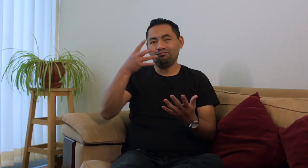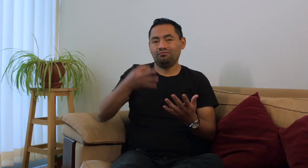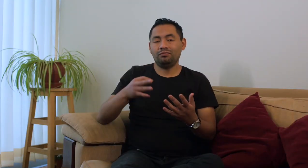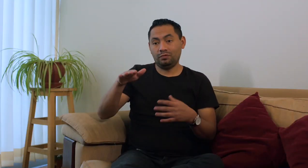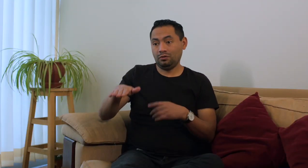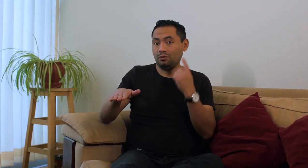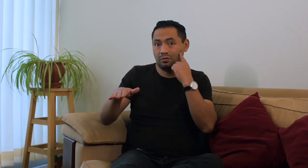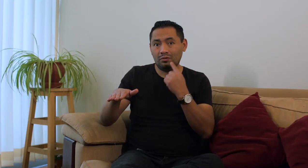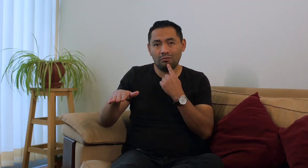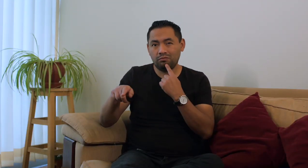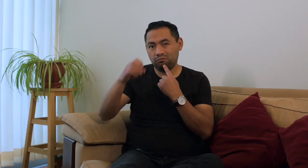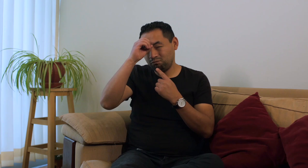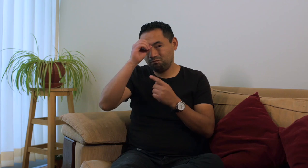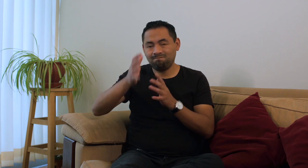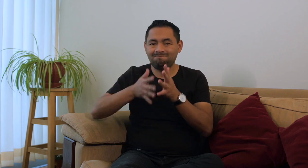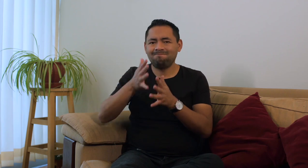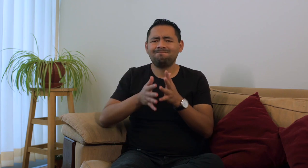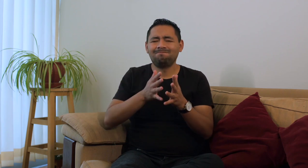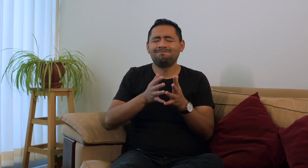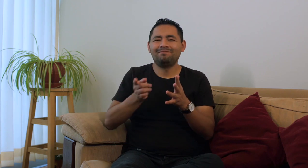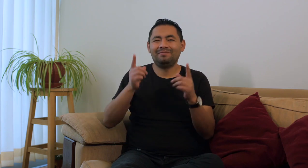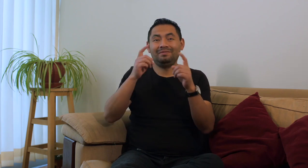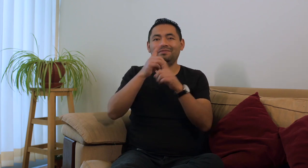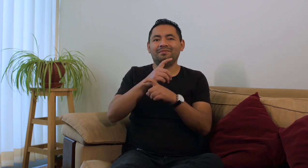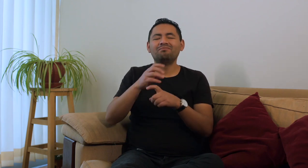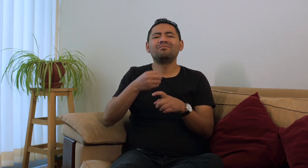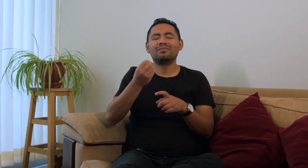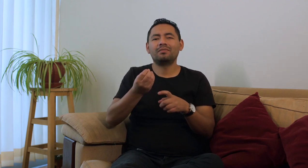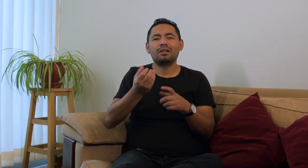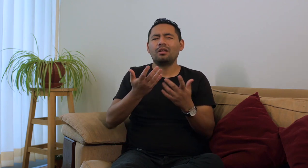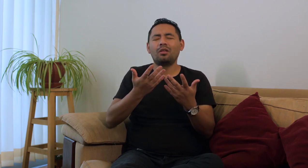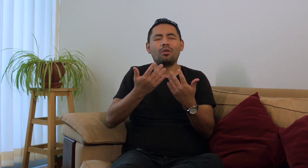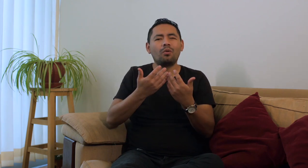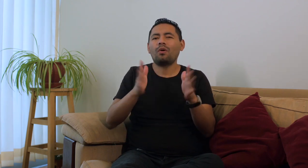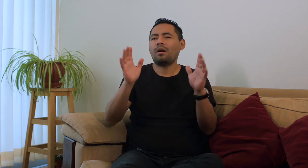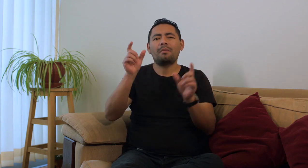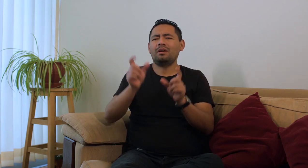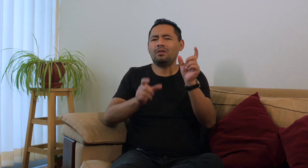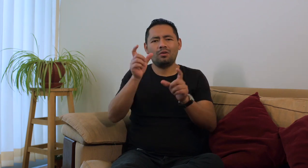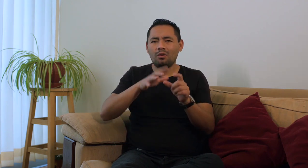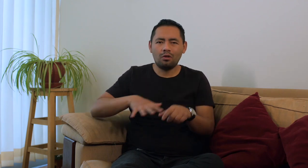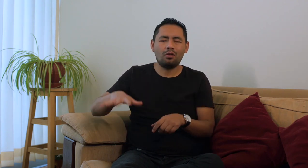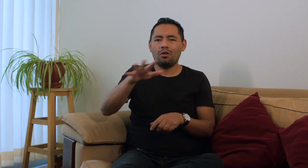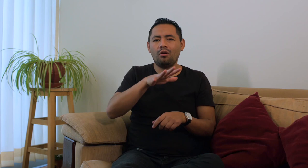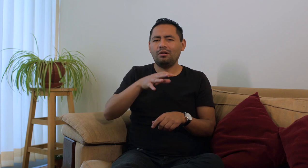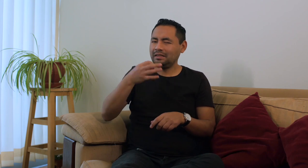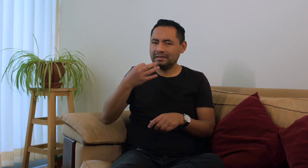En verdad creo que cuando un niño es surdo no sabe la lengua de señas, es difícil porque como seres humanos todas las